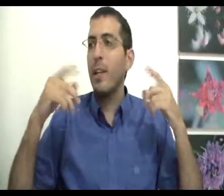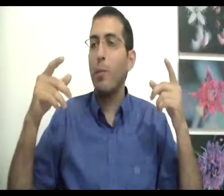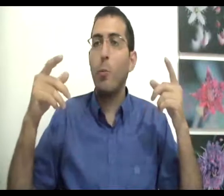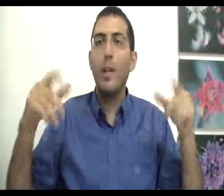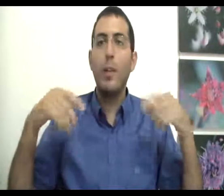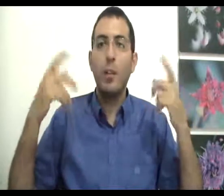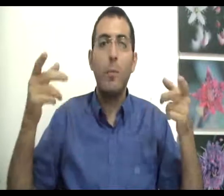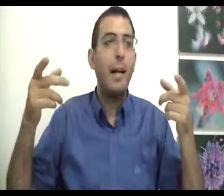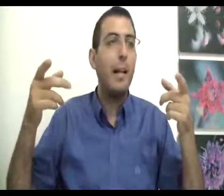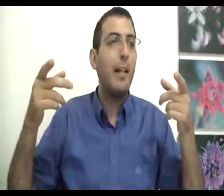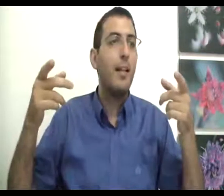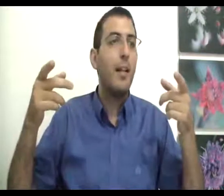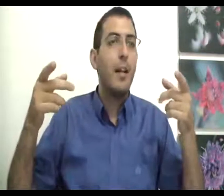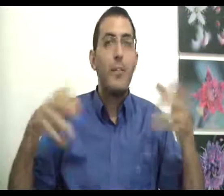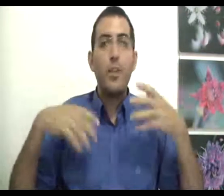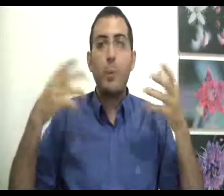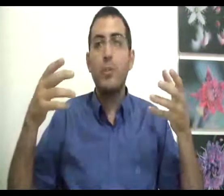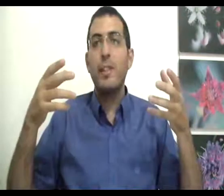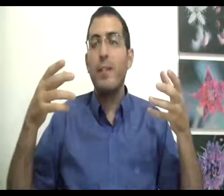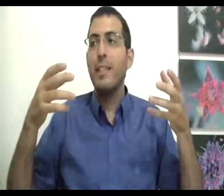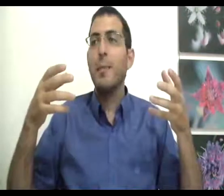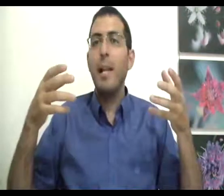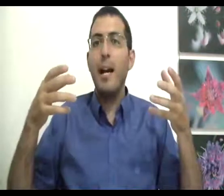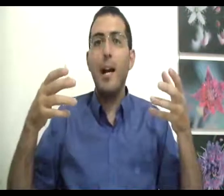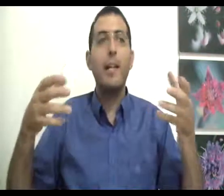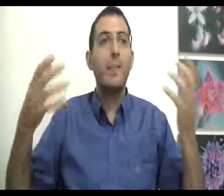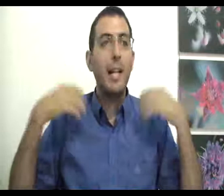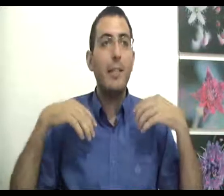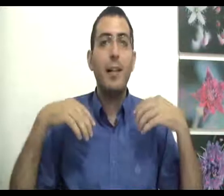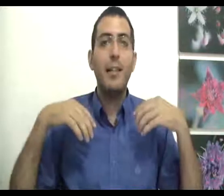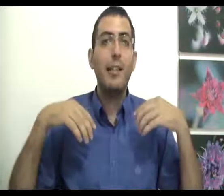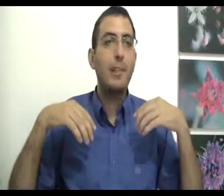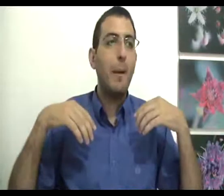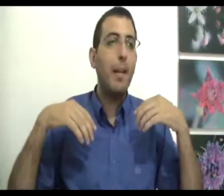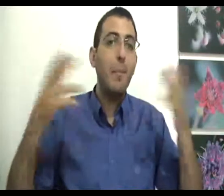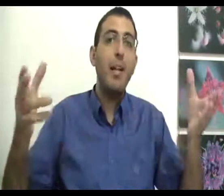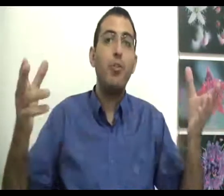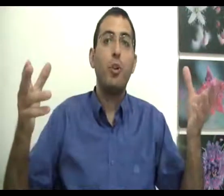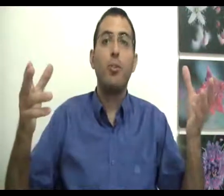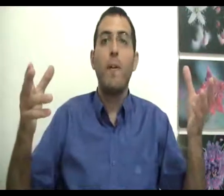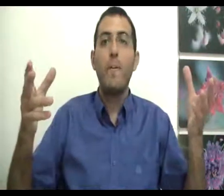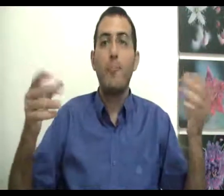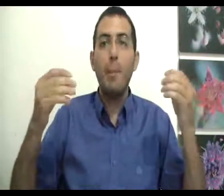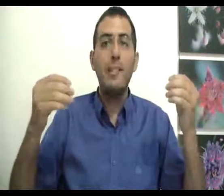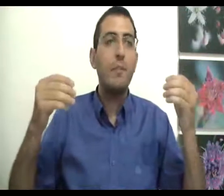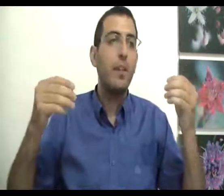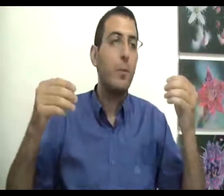לדוגמה יכול לאכול מאכל שיש בו נוזלים ואז במילה אני אמלא את הצמא גם בלי לשתות מה בעצם הבנו?